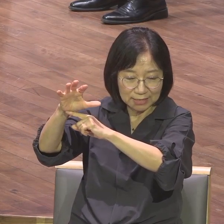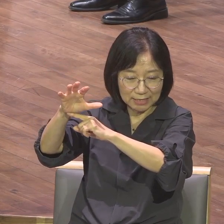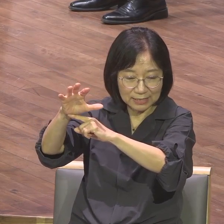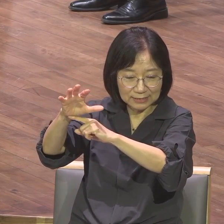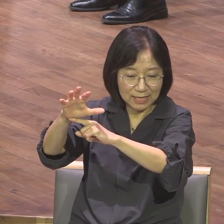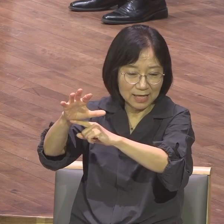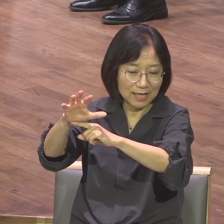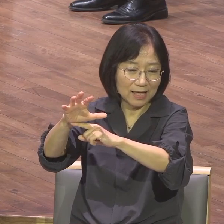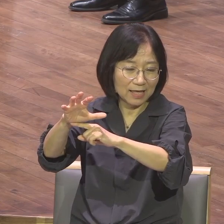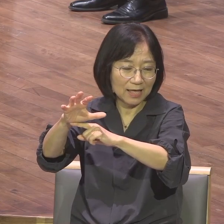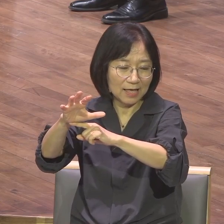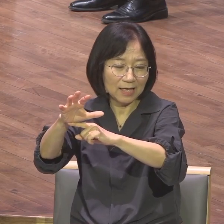비추시네